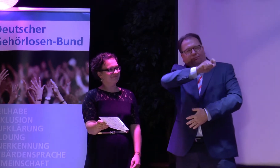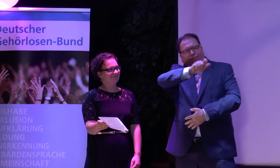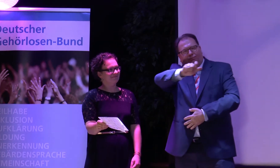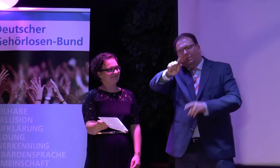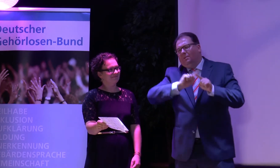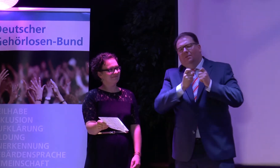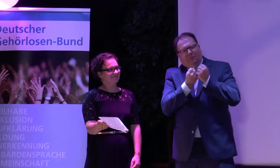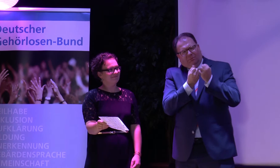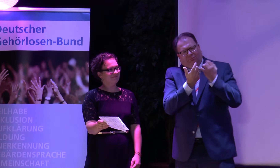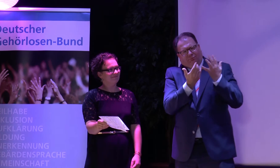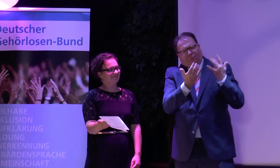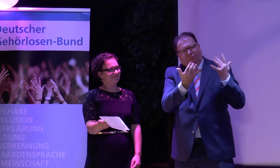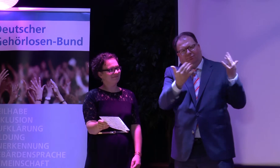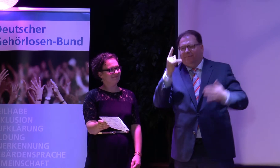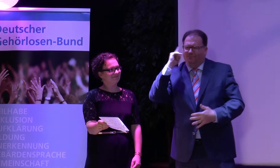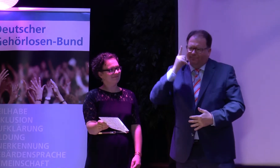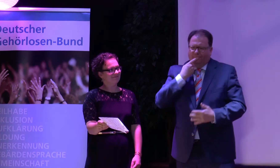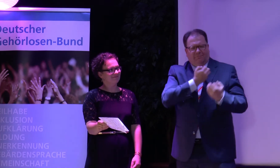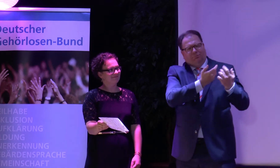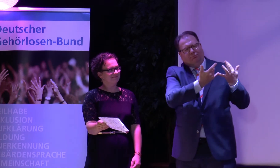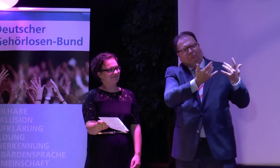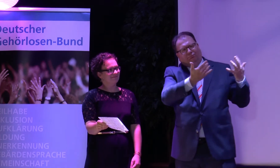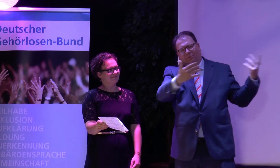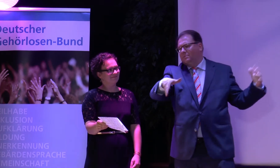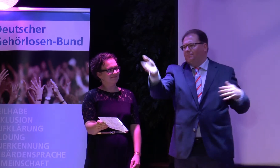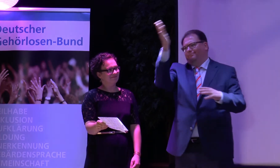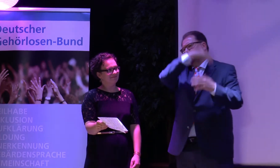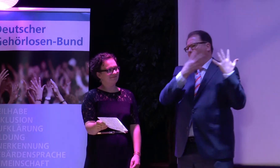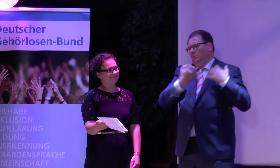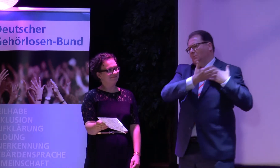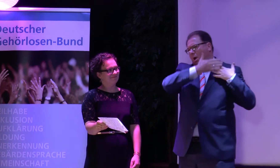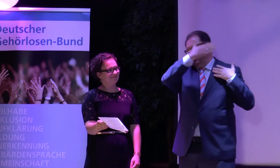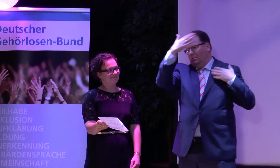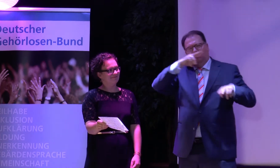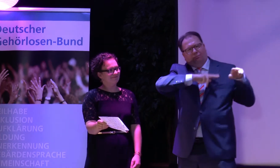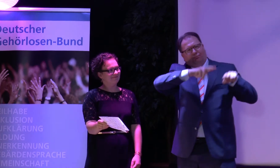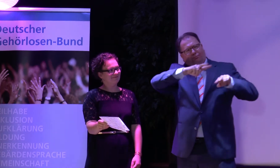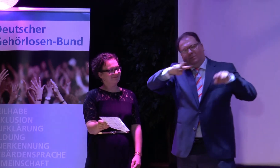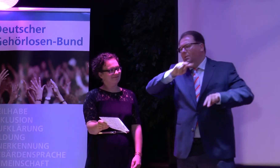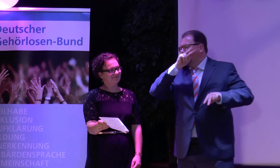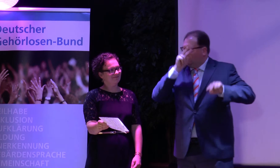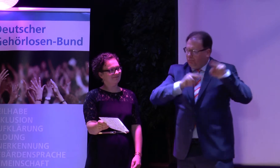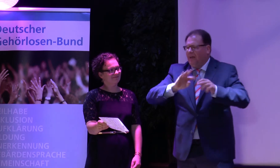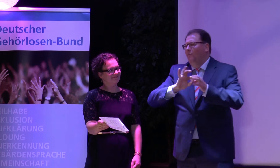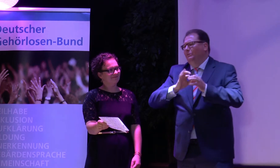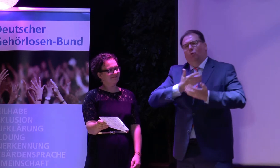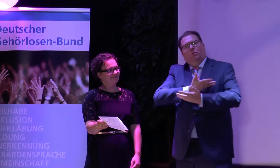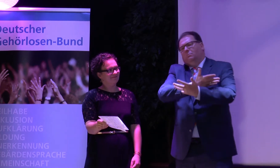Sie ist geprägt vom Ehrenamt. Also innerhalb dieser 90 Jahre gab es so viele Menschen,